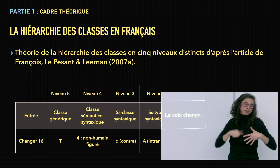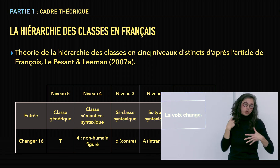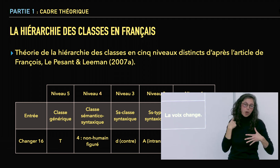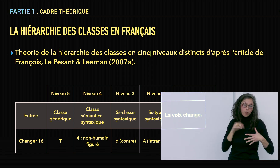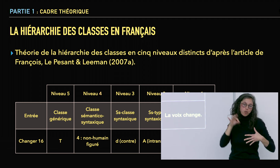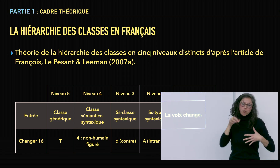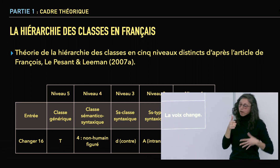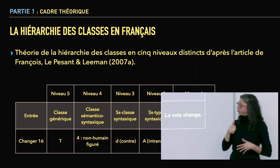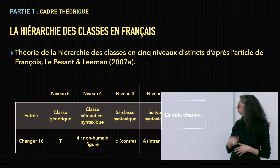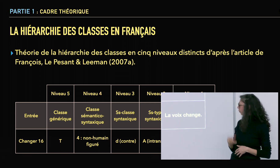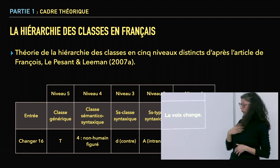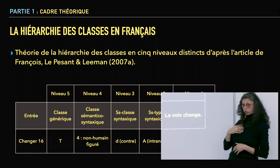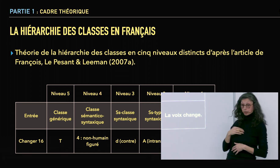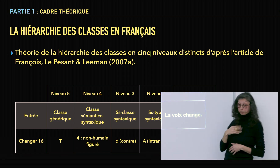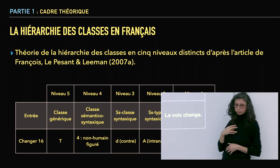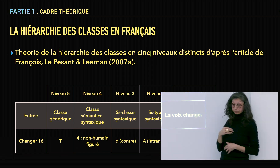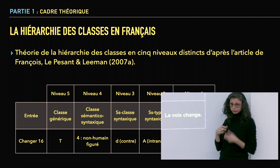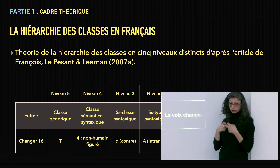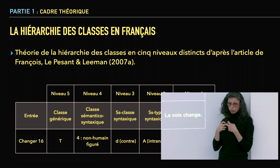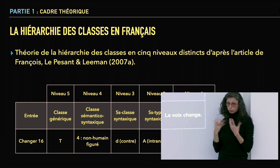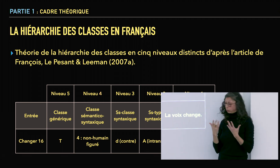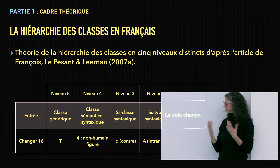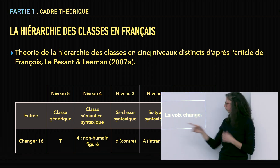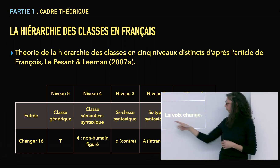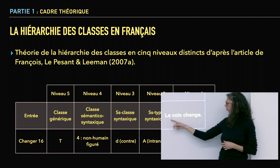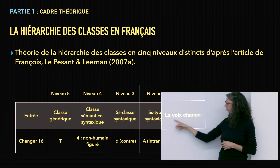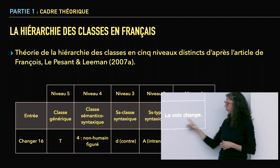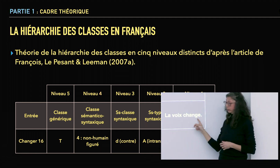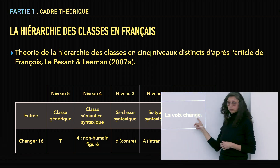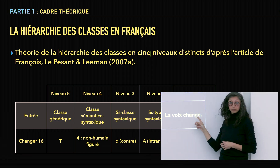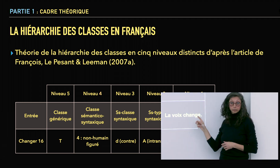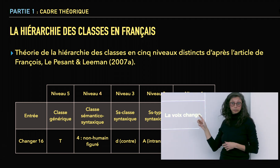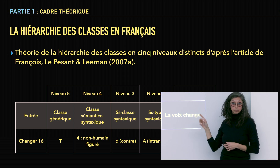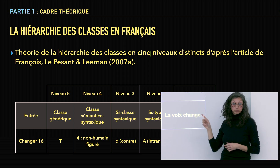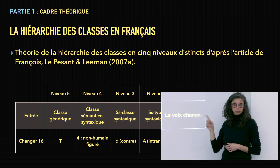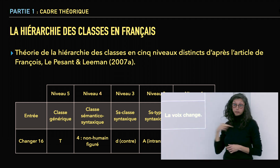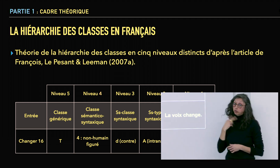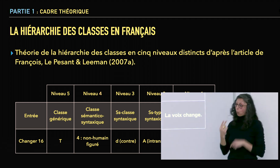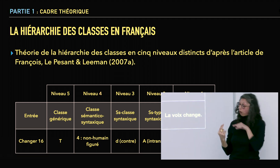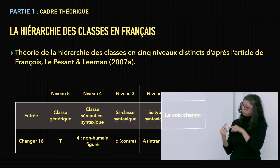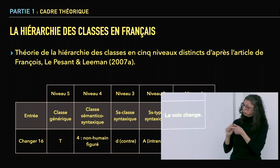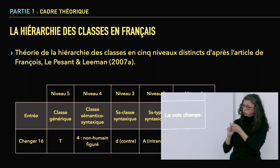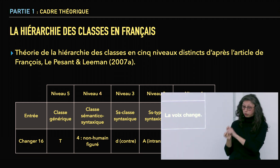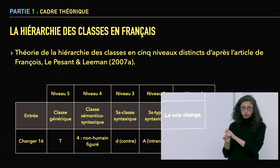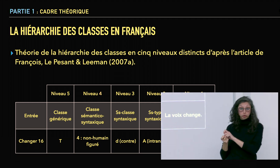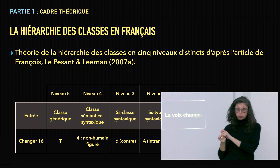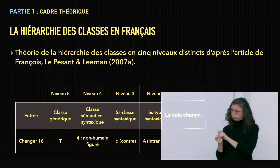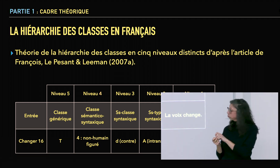choisi une pour vous montrer la numéro 16 parmi 19 au travers de cet exemple.